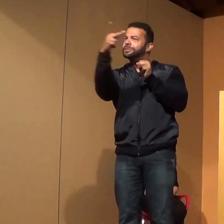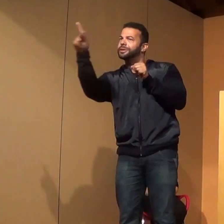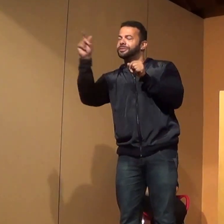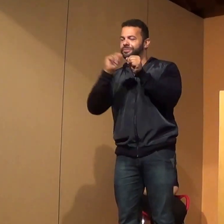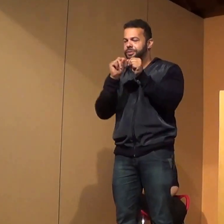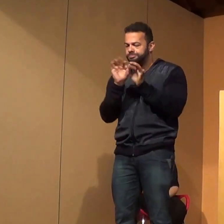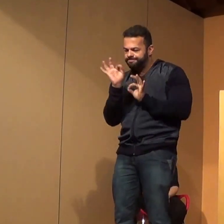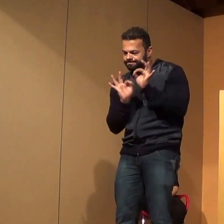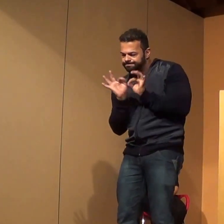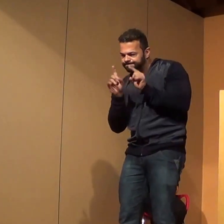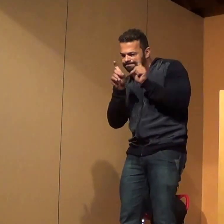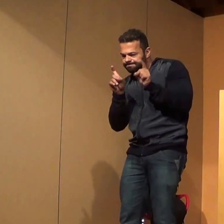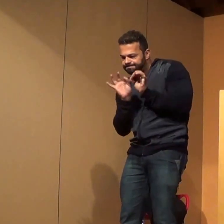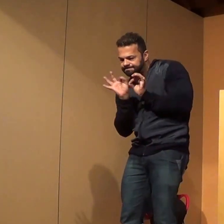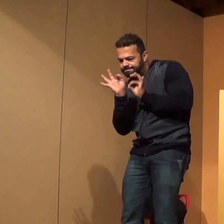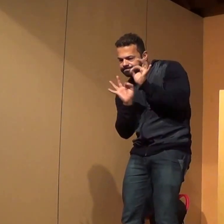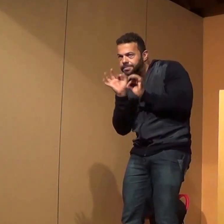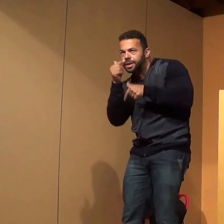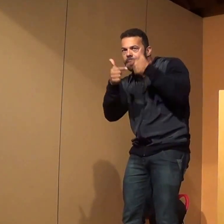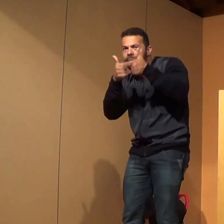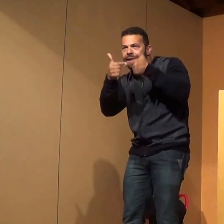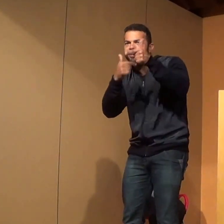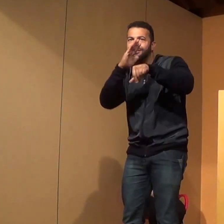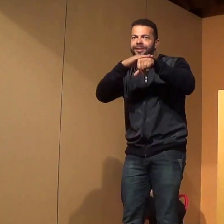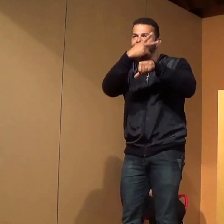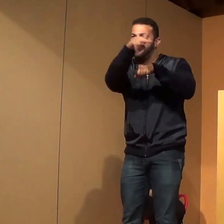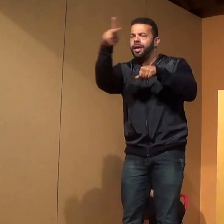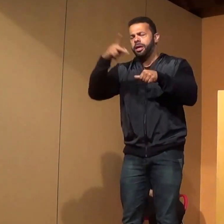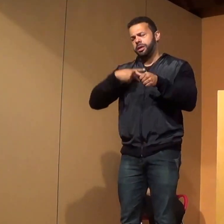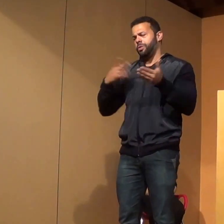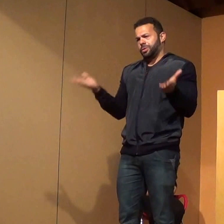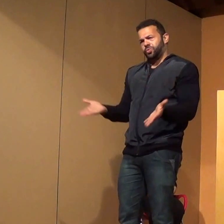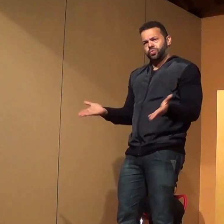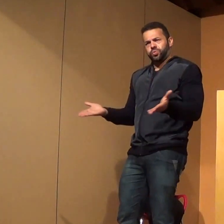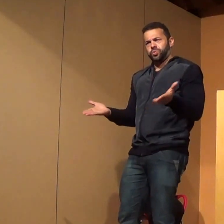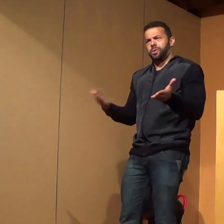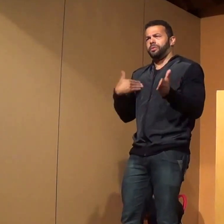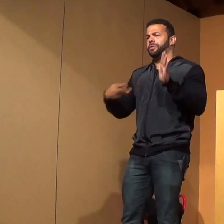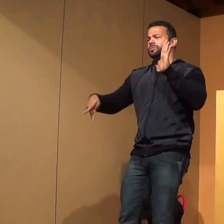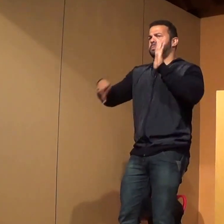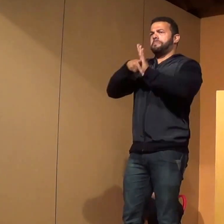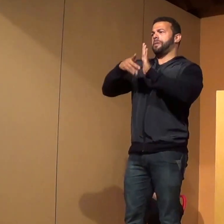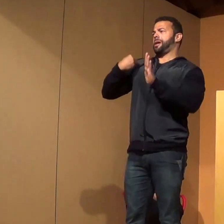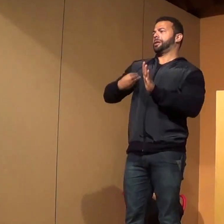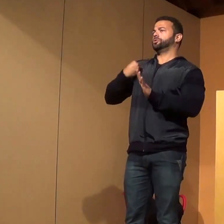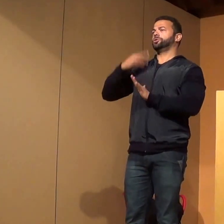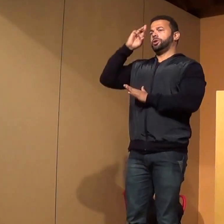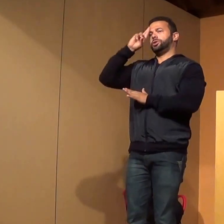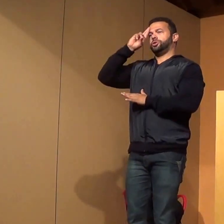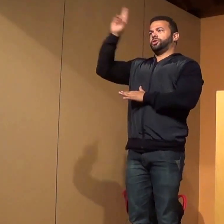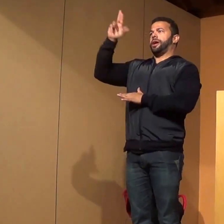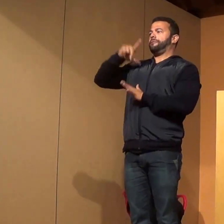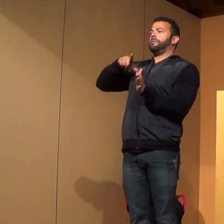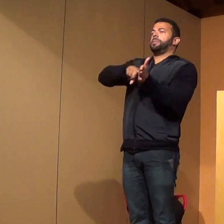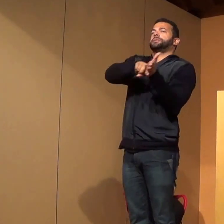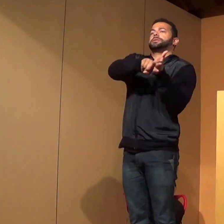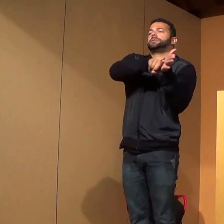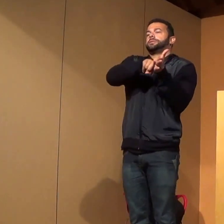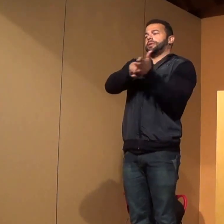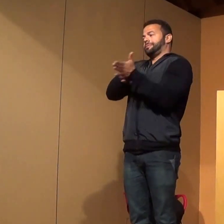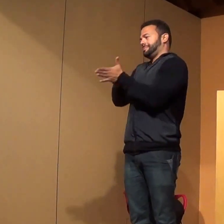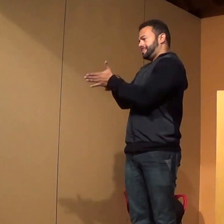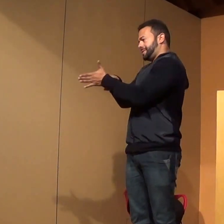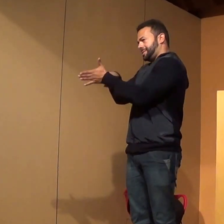escolhidos. Eu faço, atualmente, faço parte, chefeio do Centro de Pesquisa e